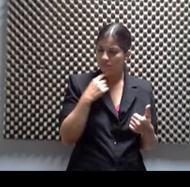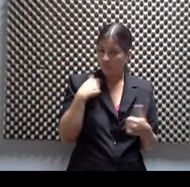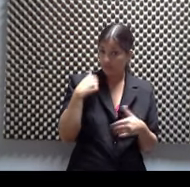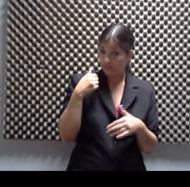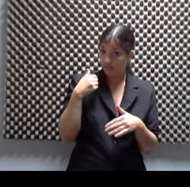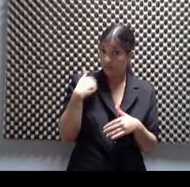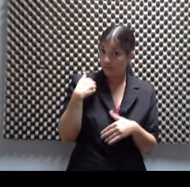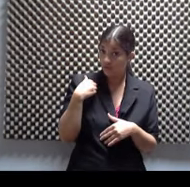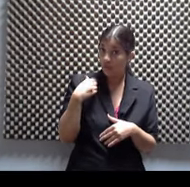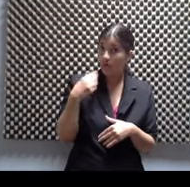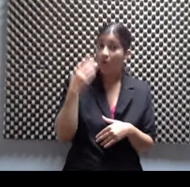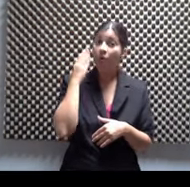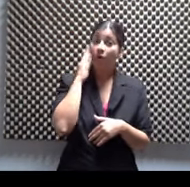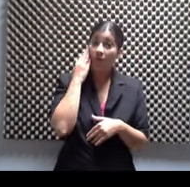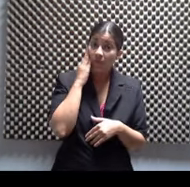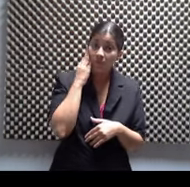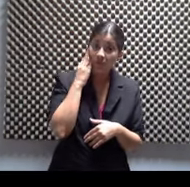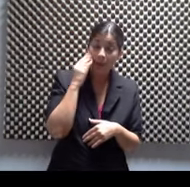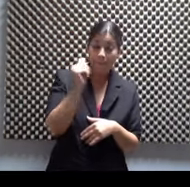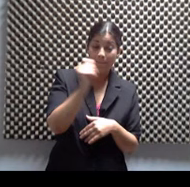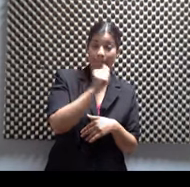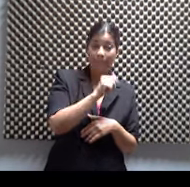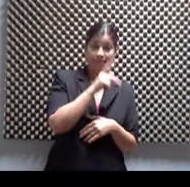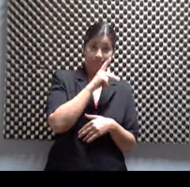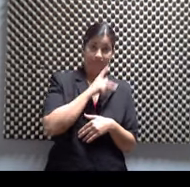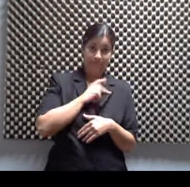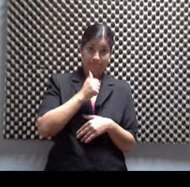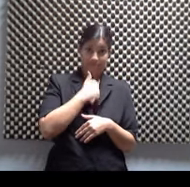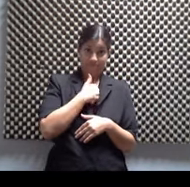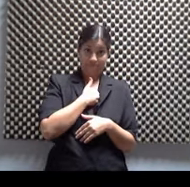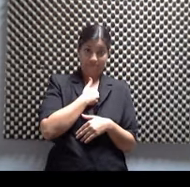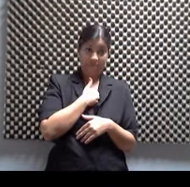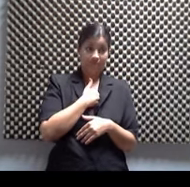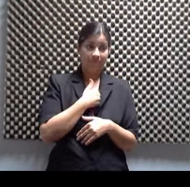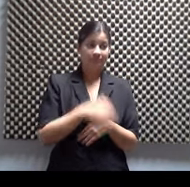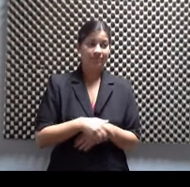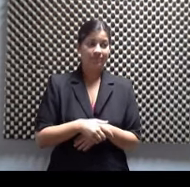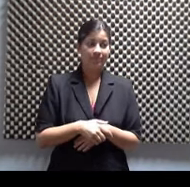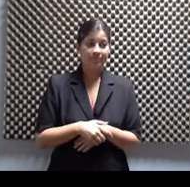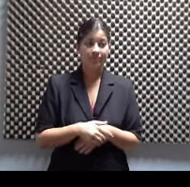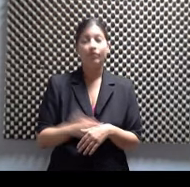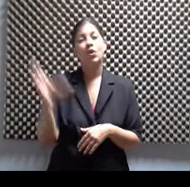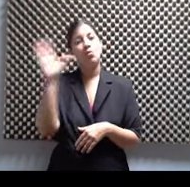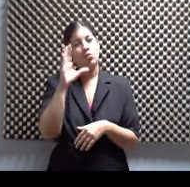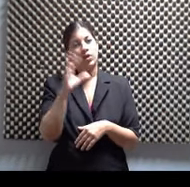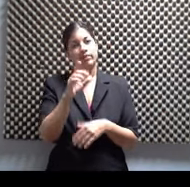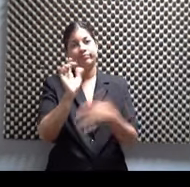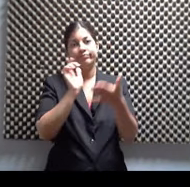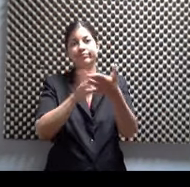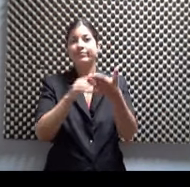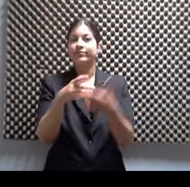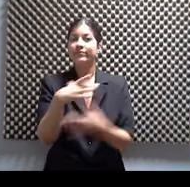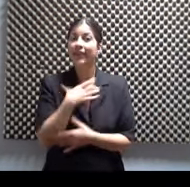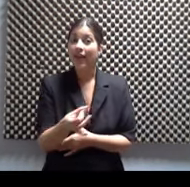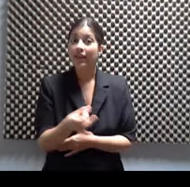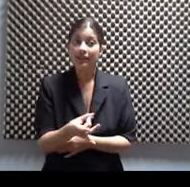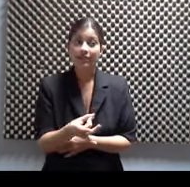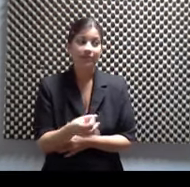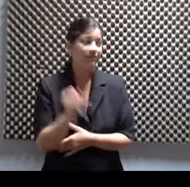pública y tengo mi página también, por eso se llama Igual, exacto. Ok. ¿Te gusta? Para buscar la figura y mira, denme el like. Exacto. Denme el like. Exacto.